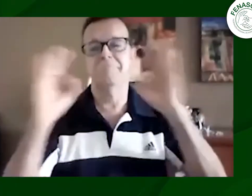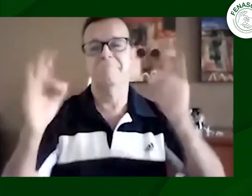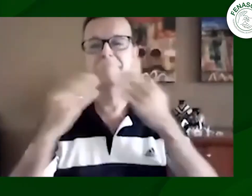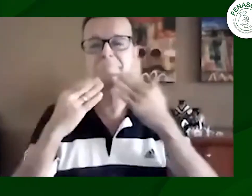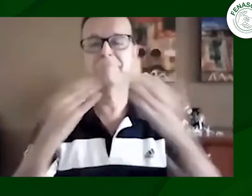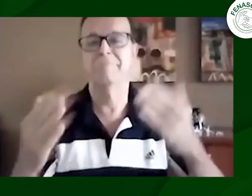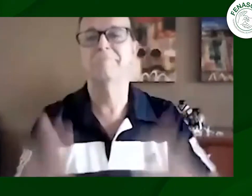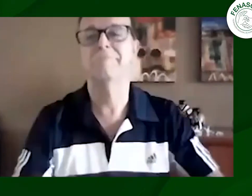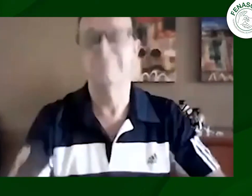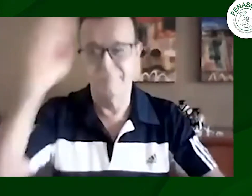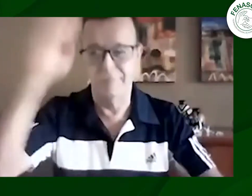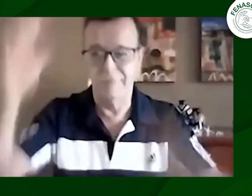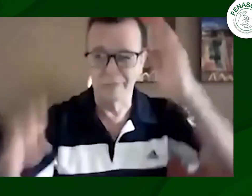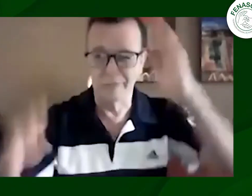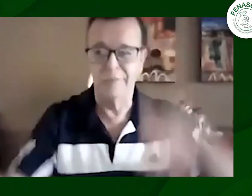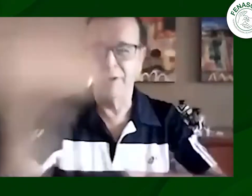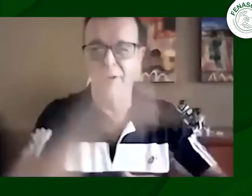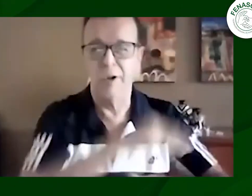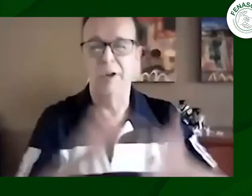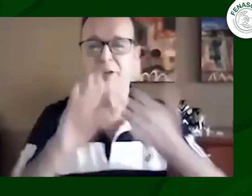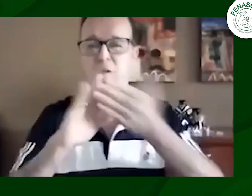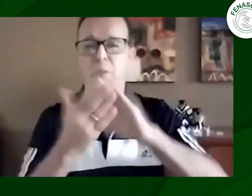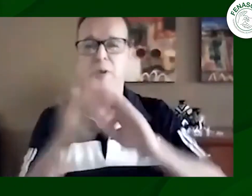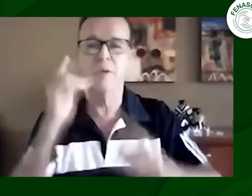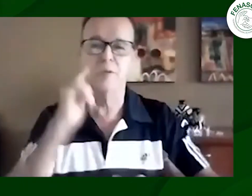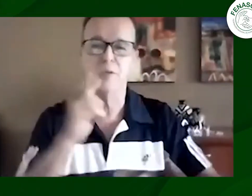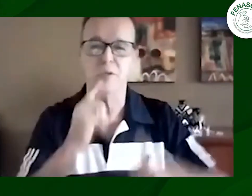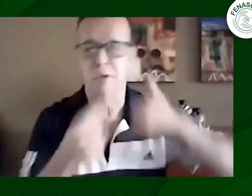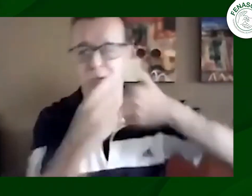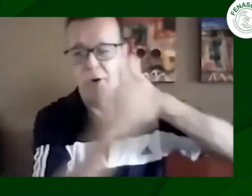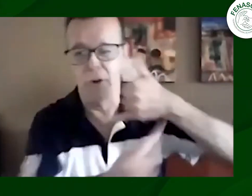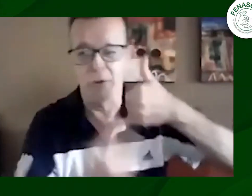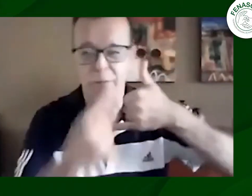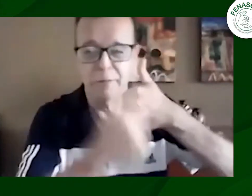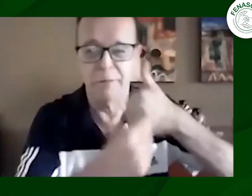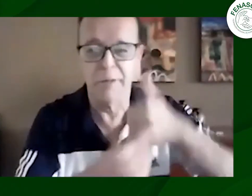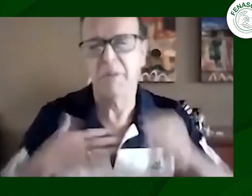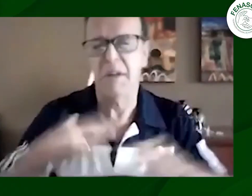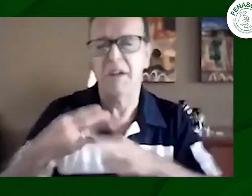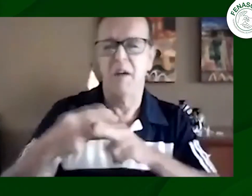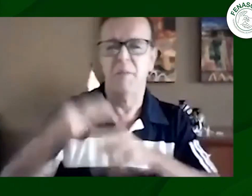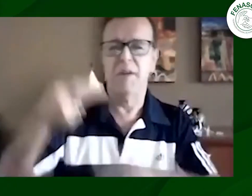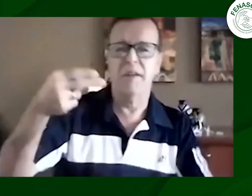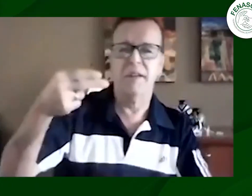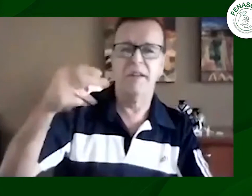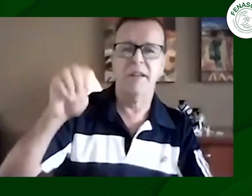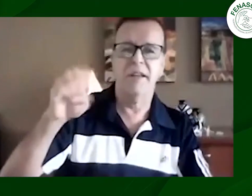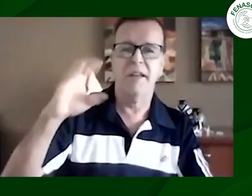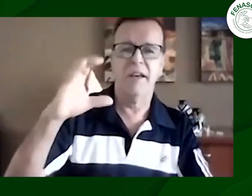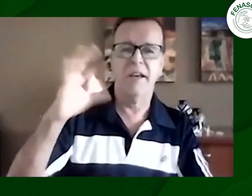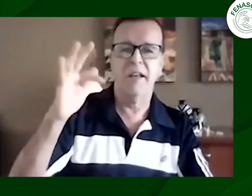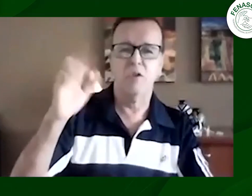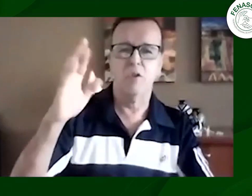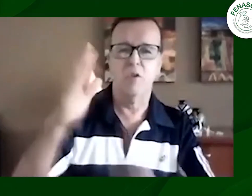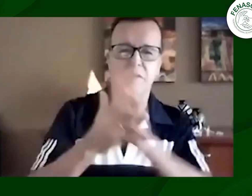hola hola a todos en colombia yo soy